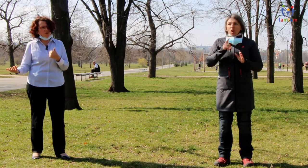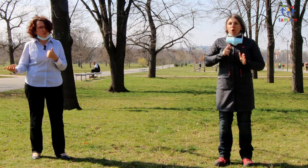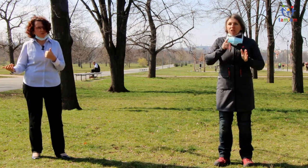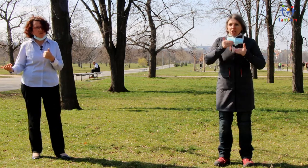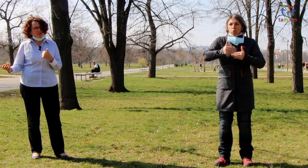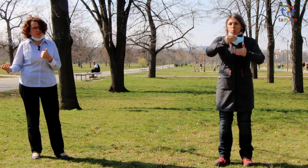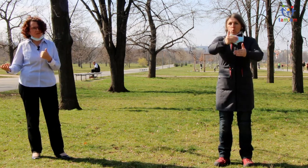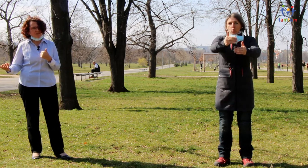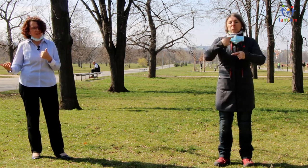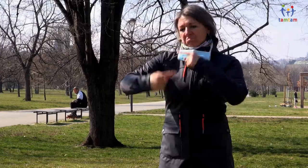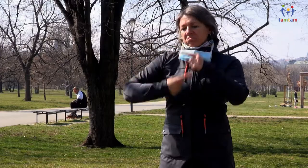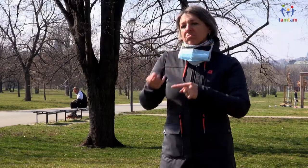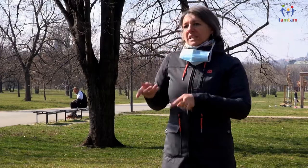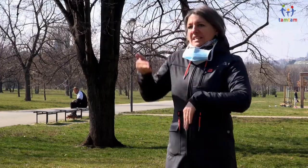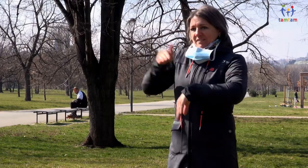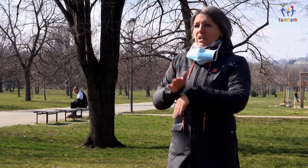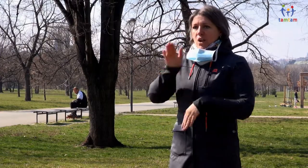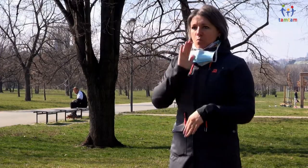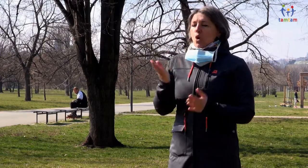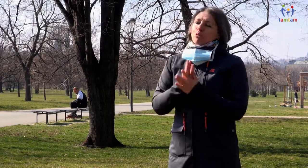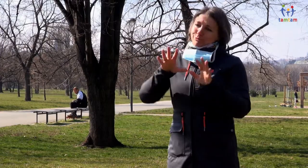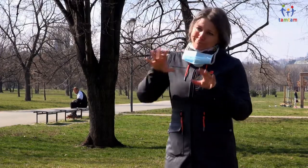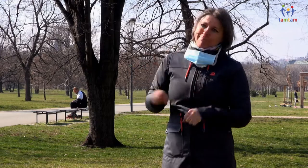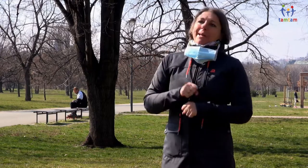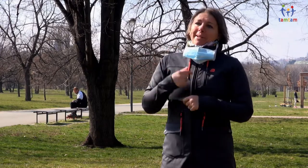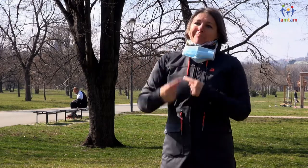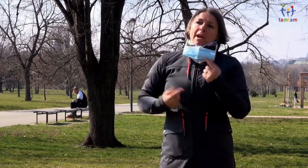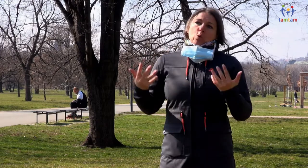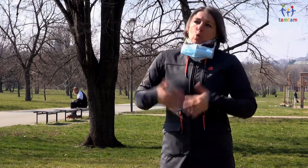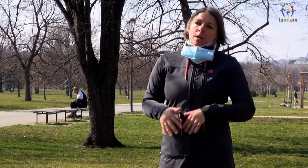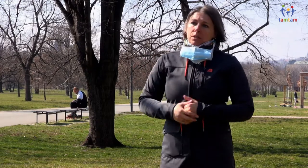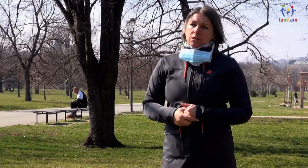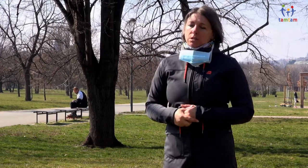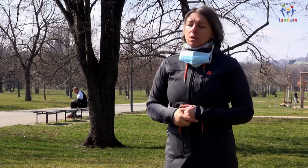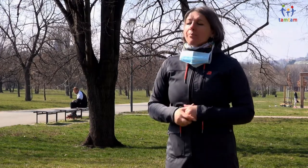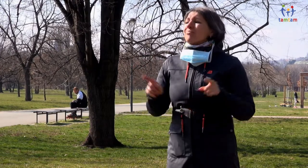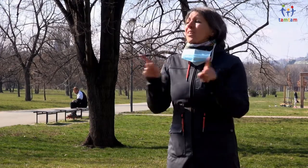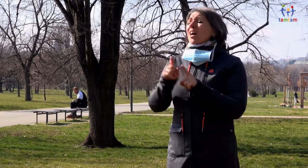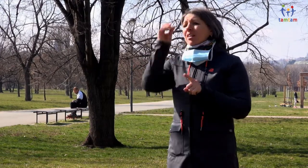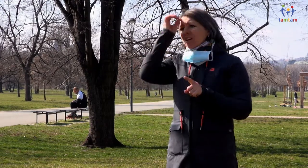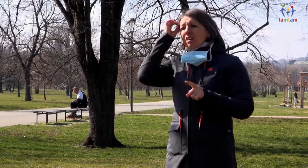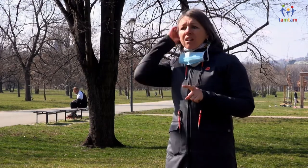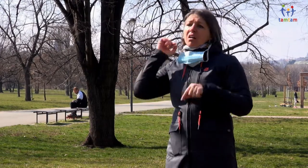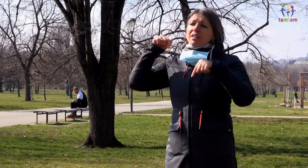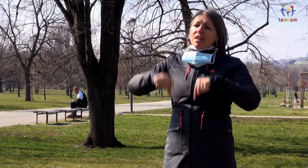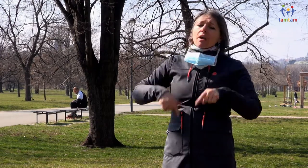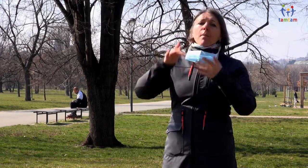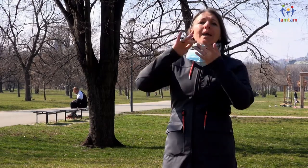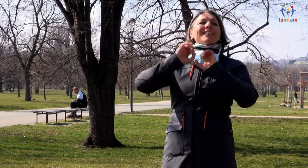tolik přemýšlet. V současné době různé portály na internetu najdete